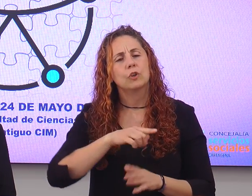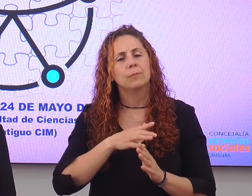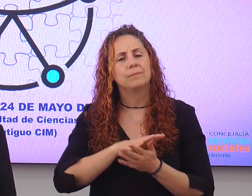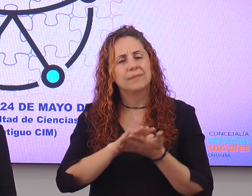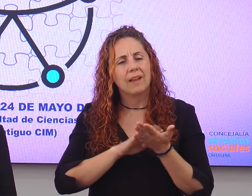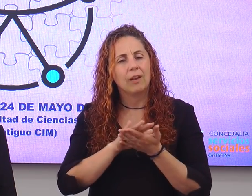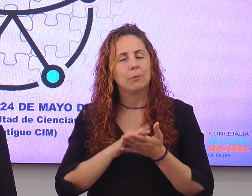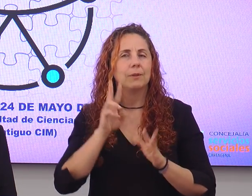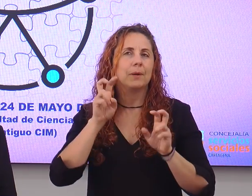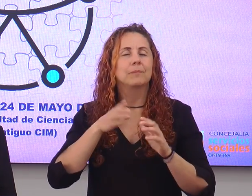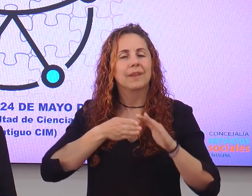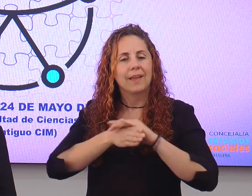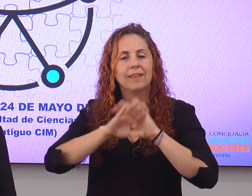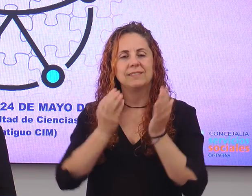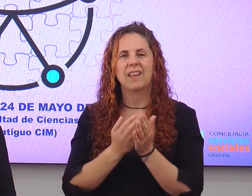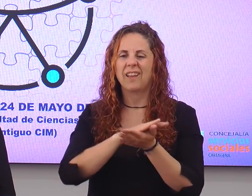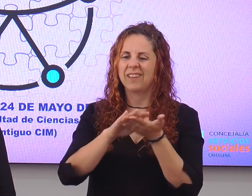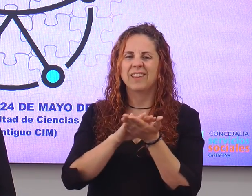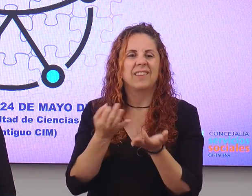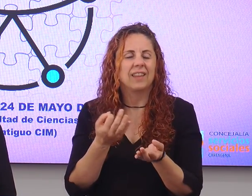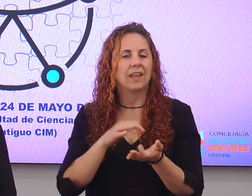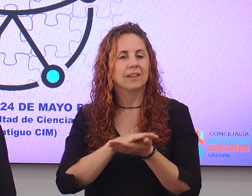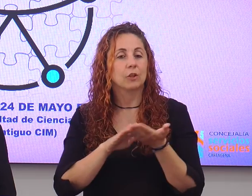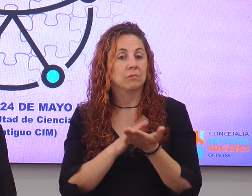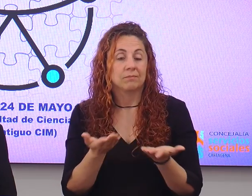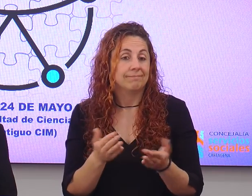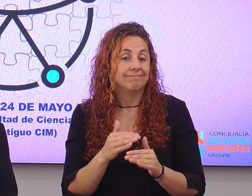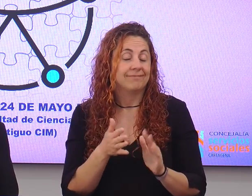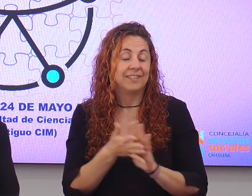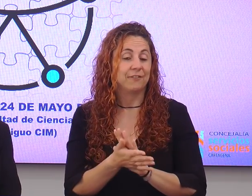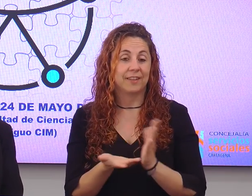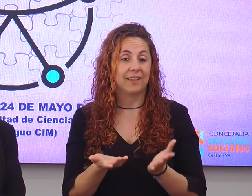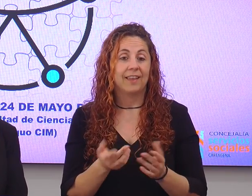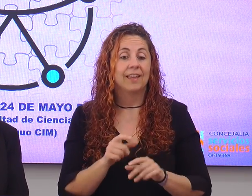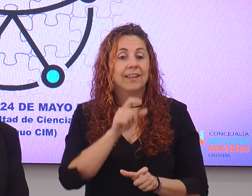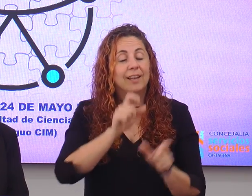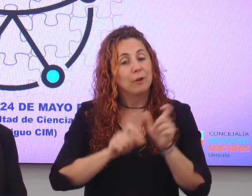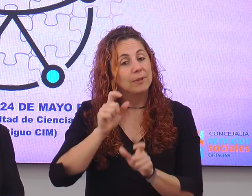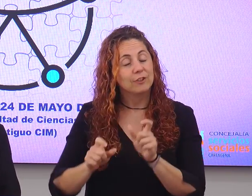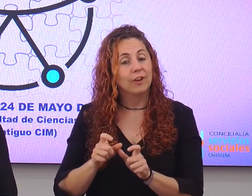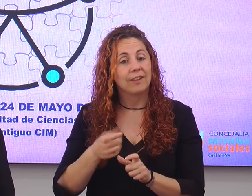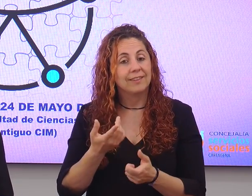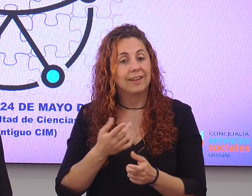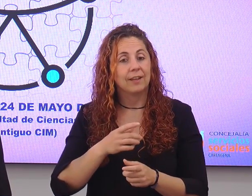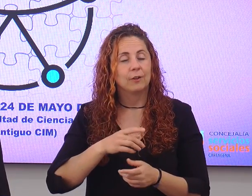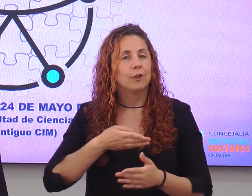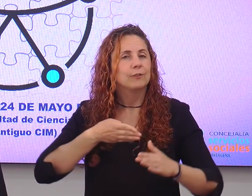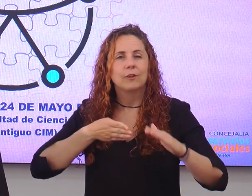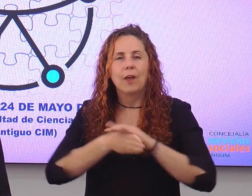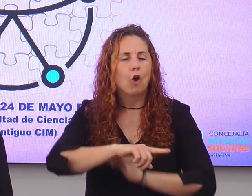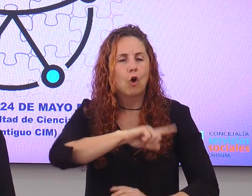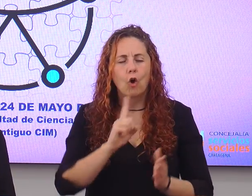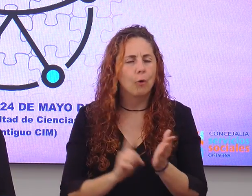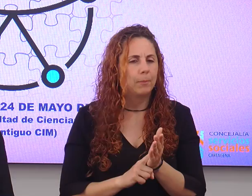accesibilidad universal, ¿de qué estamos hablando? Pues estamos hablando, ni más ni menos, que a que la persona tenga total accesibilidad